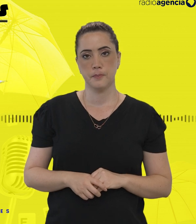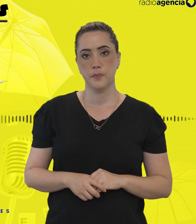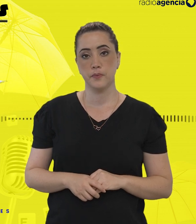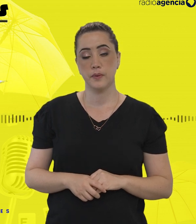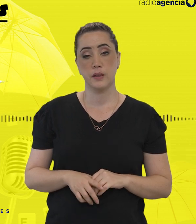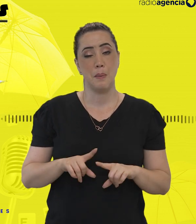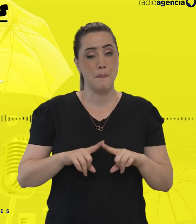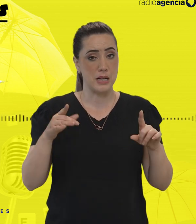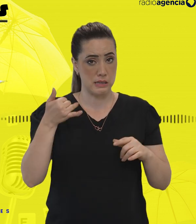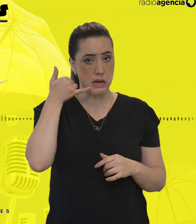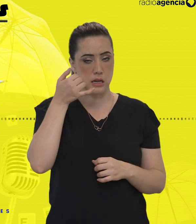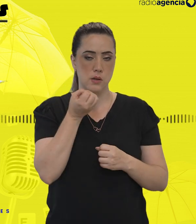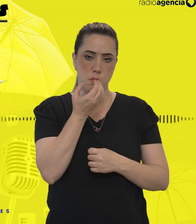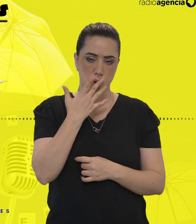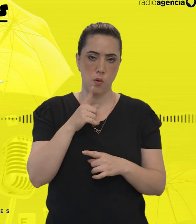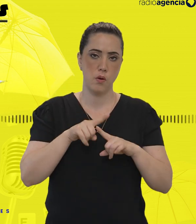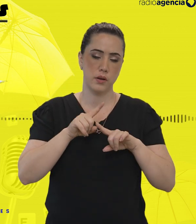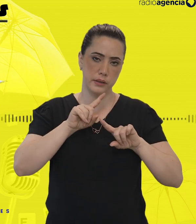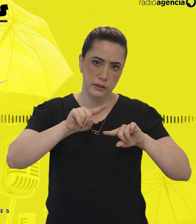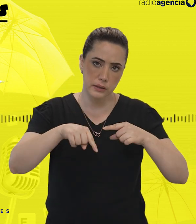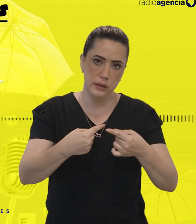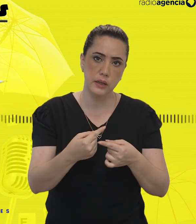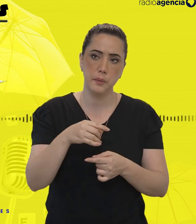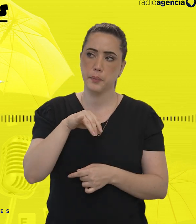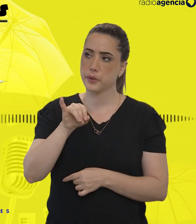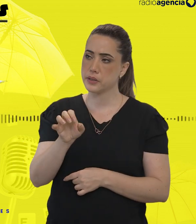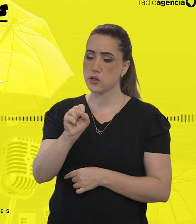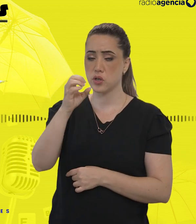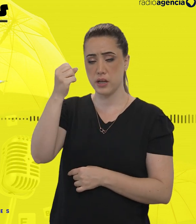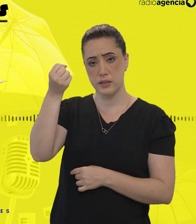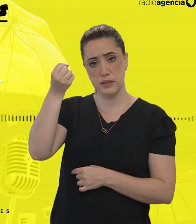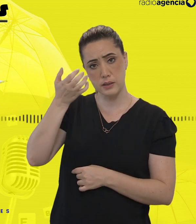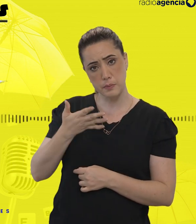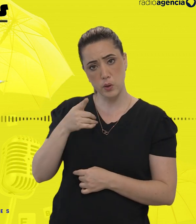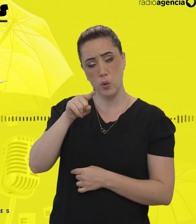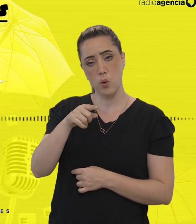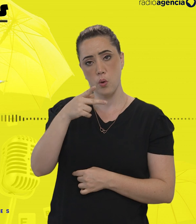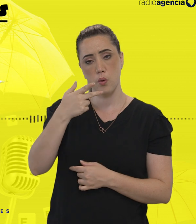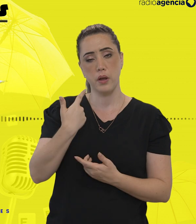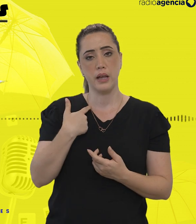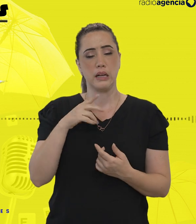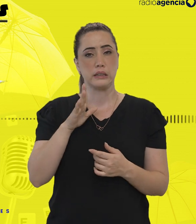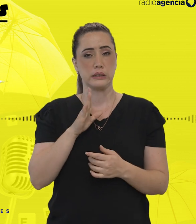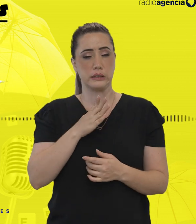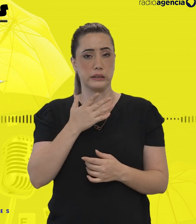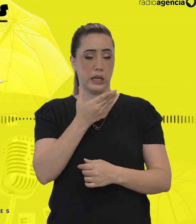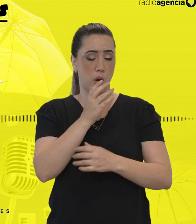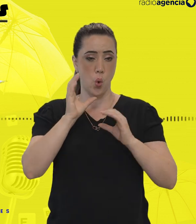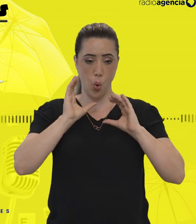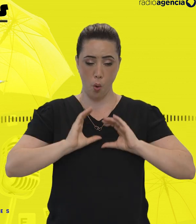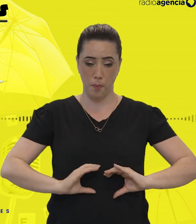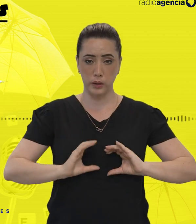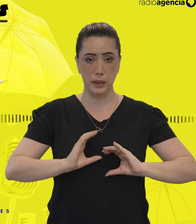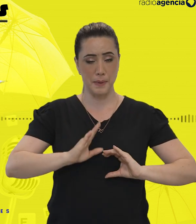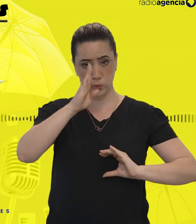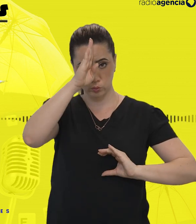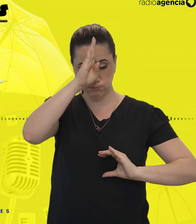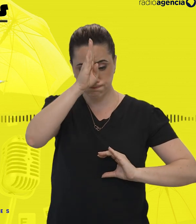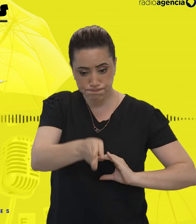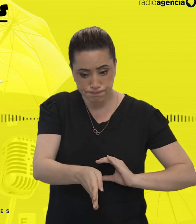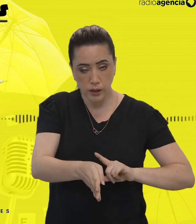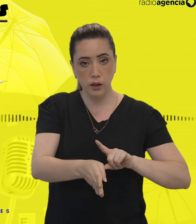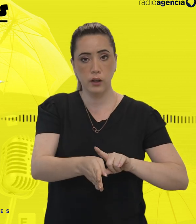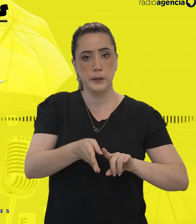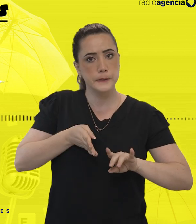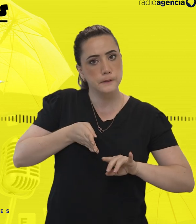Mas a ligação deu certo. E logo, a Jéssica se descreveu como uma pessoa com rigidez cognitiva e de padrões restritos de comportamento. E